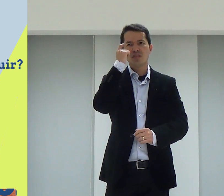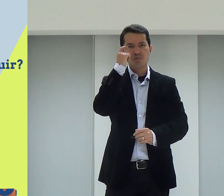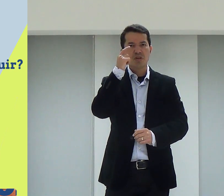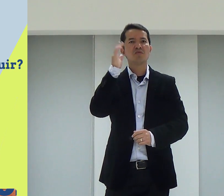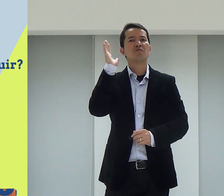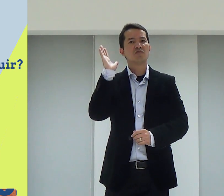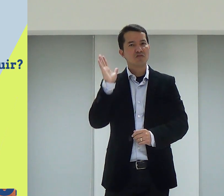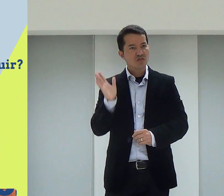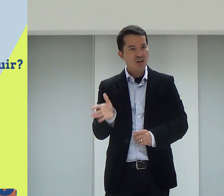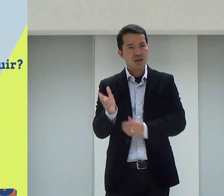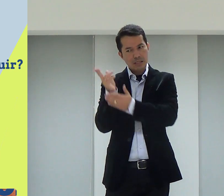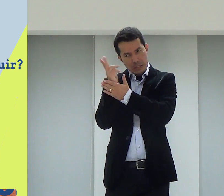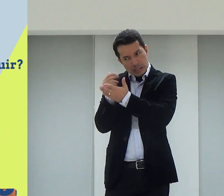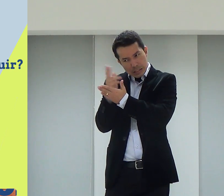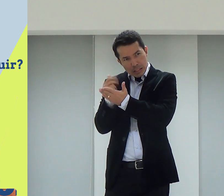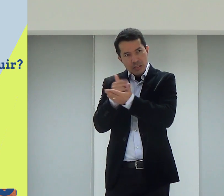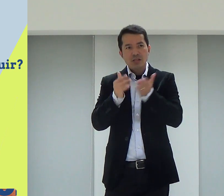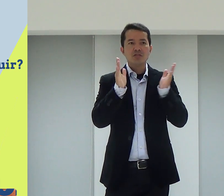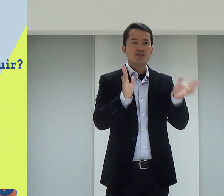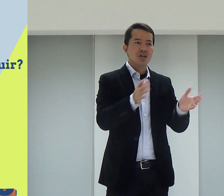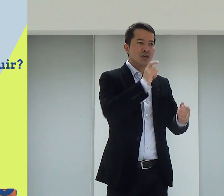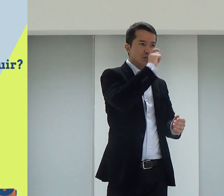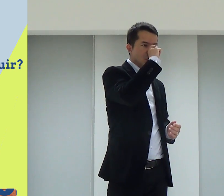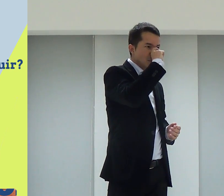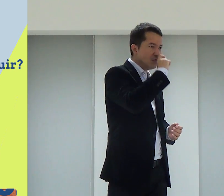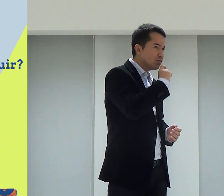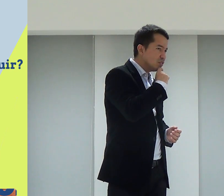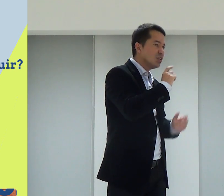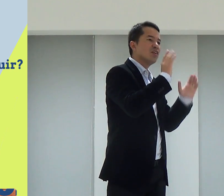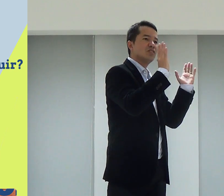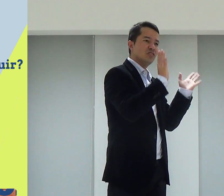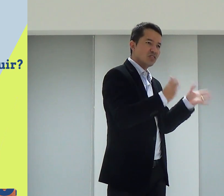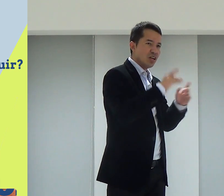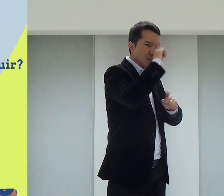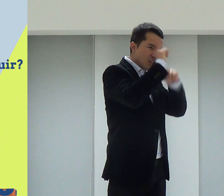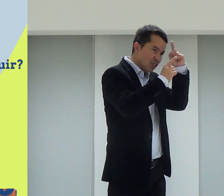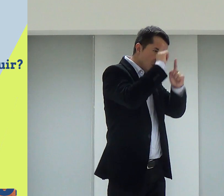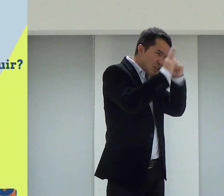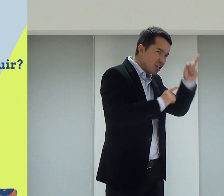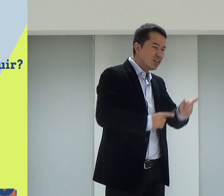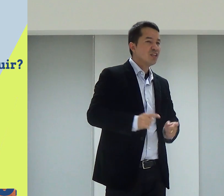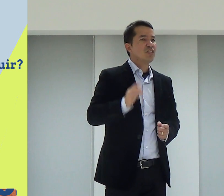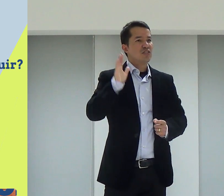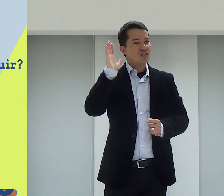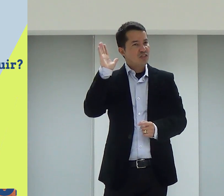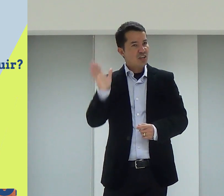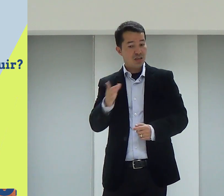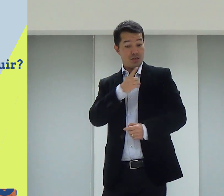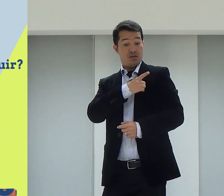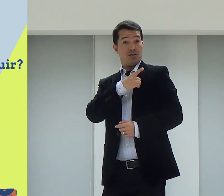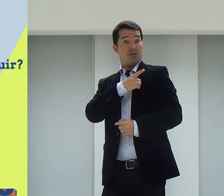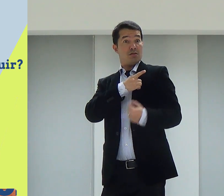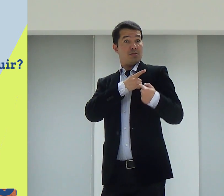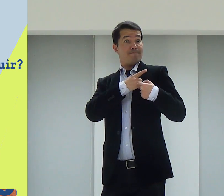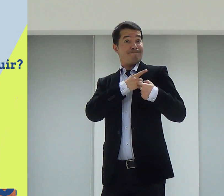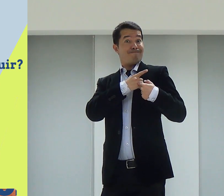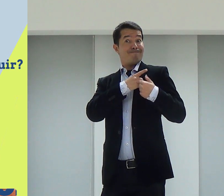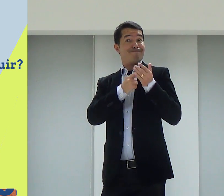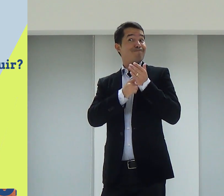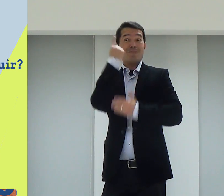O Salomão, eu sei que ele já fez os desenhos, o Valdecir, eu sei que ele criou os sinais. O Donald,